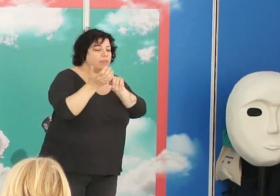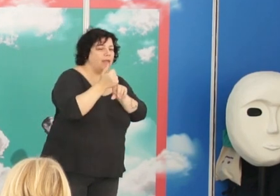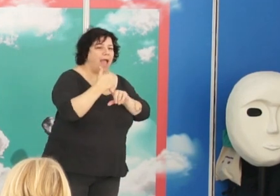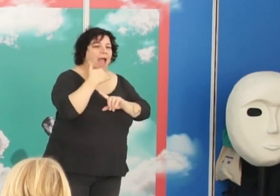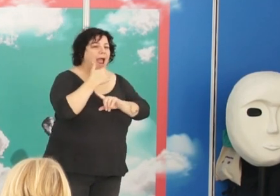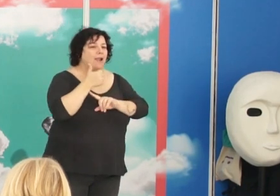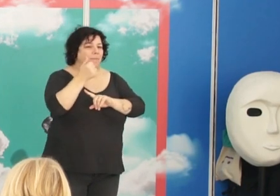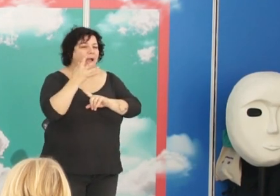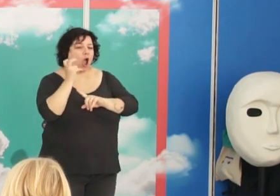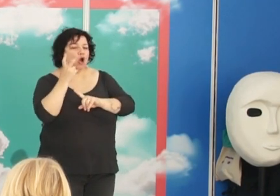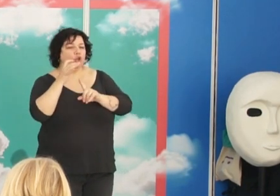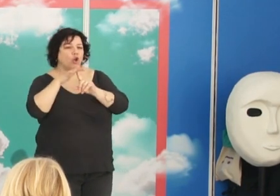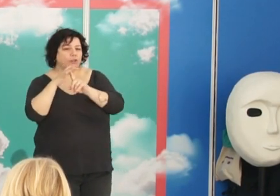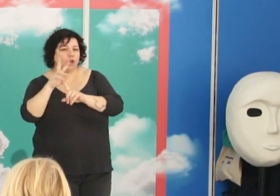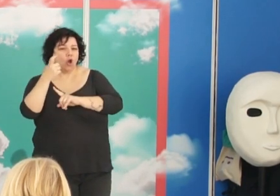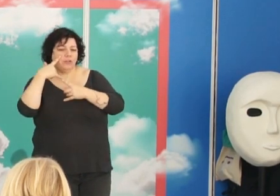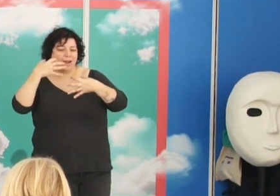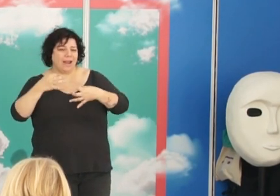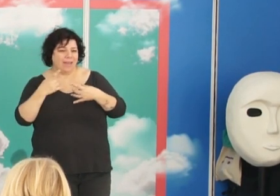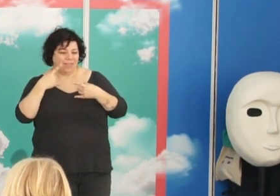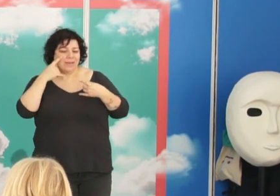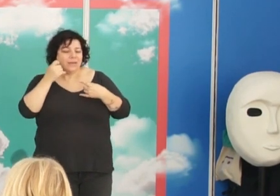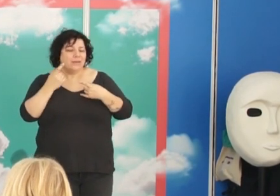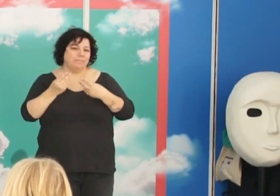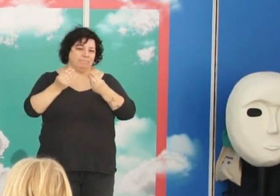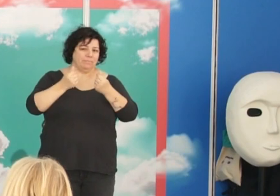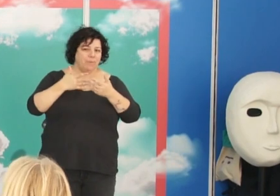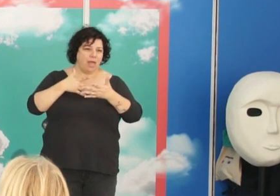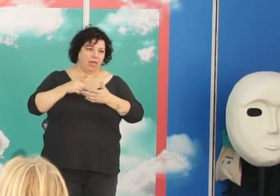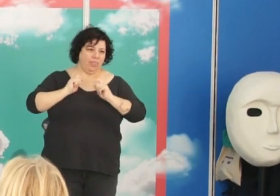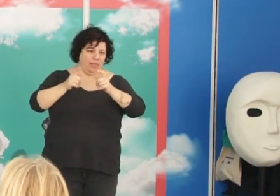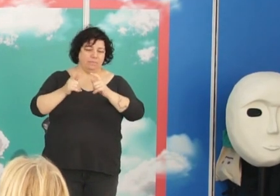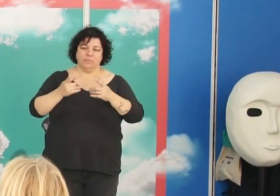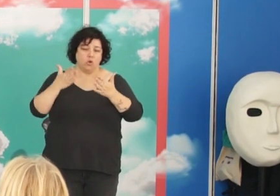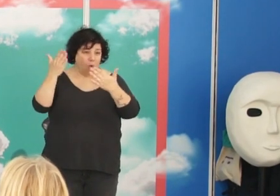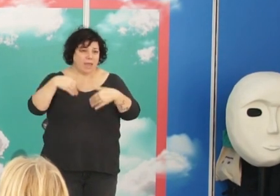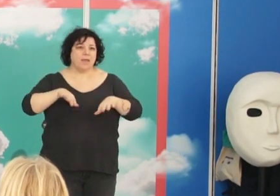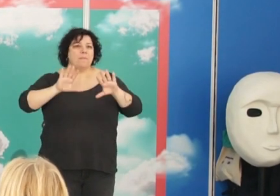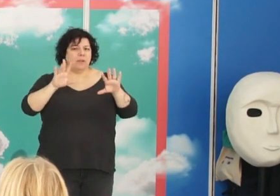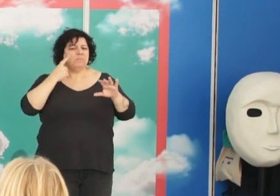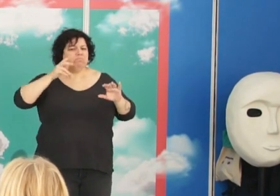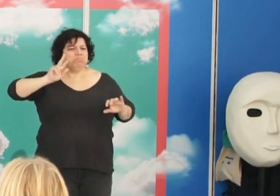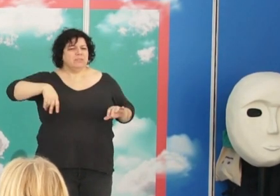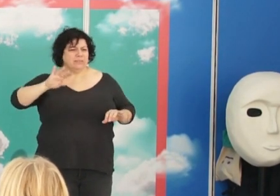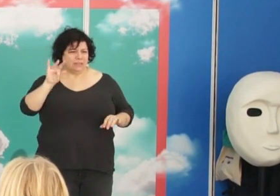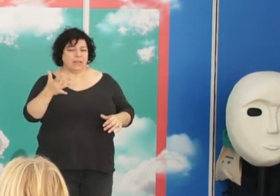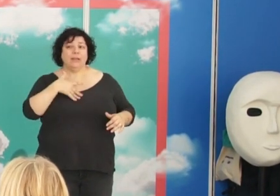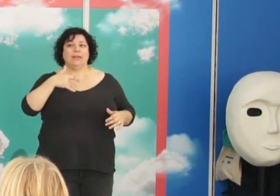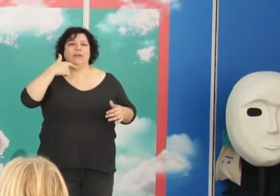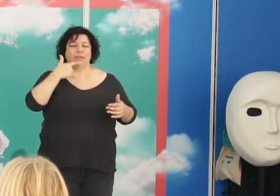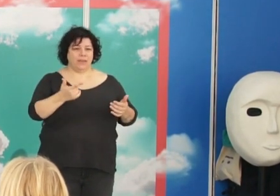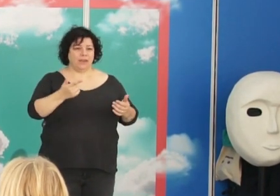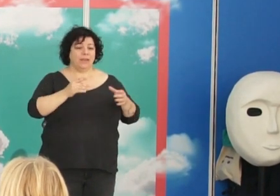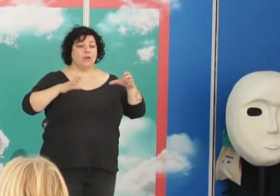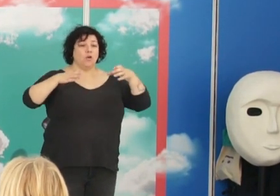otros contextos y otras realidades que tener en cuenta, ¿vale? Pero bueno, no lo tuvo, pero sí que fue muy reconocido. Con esto lo que quiero decir es que la